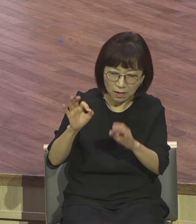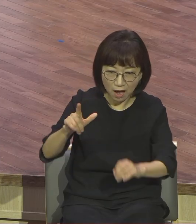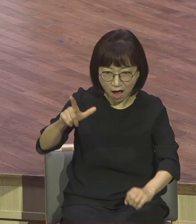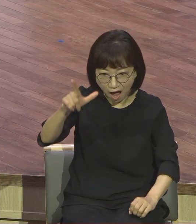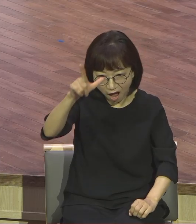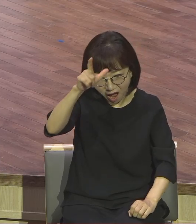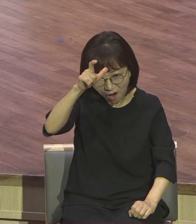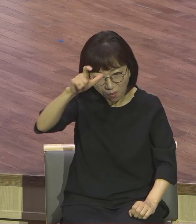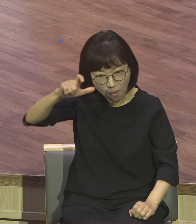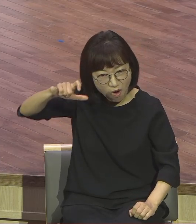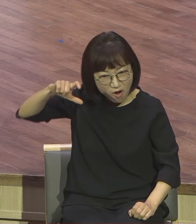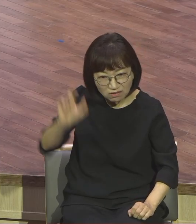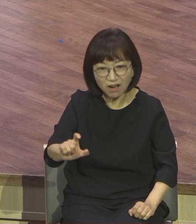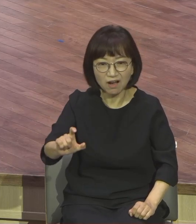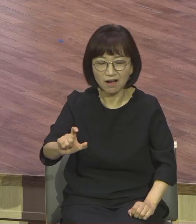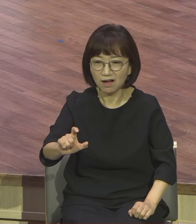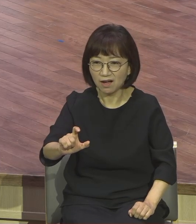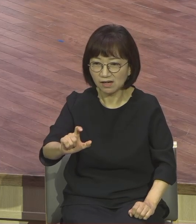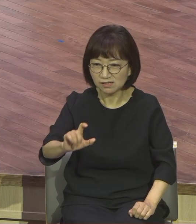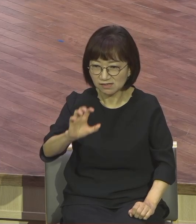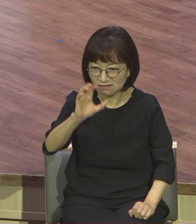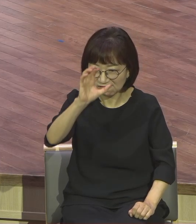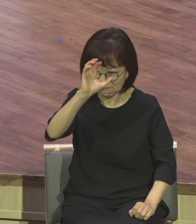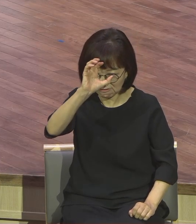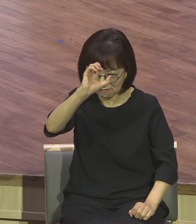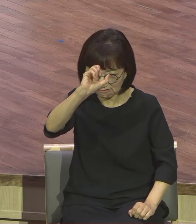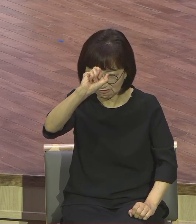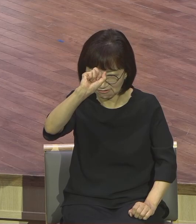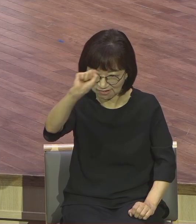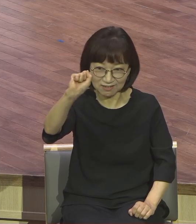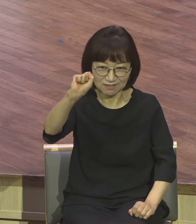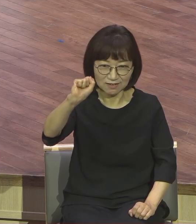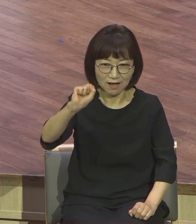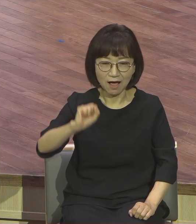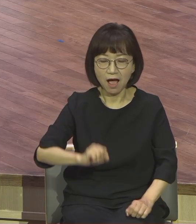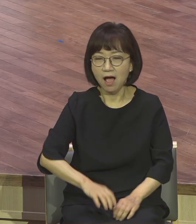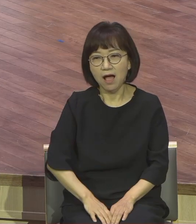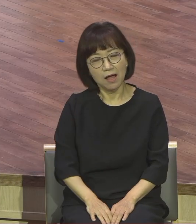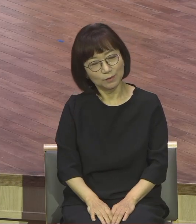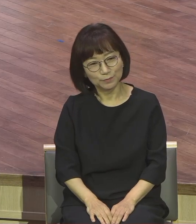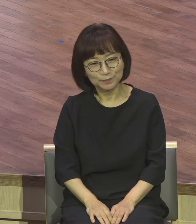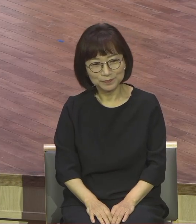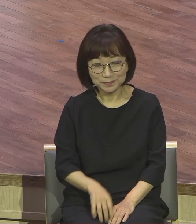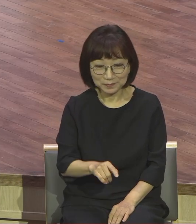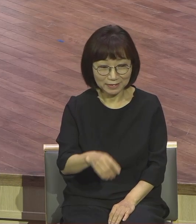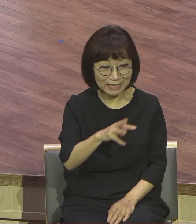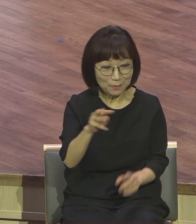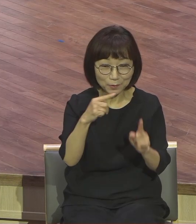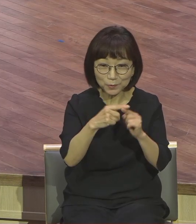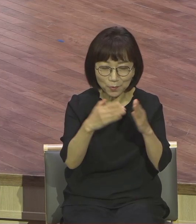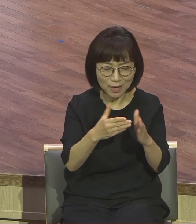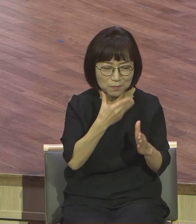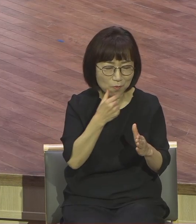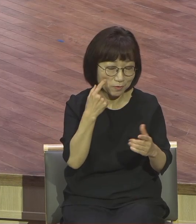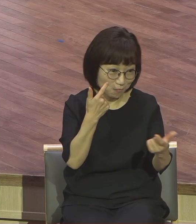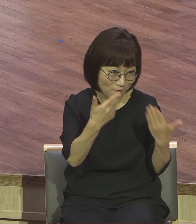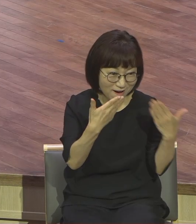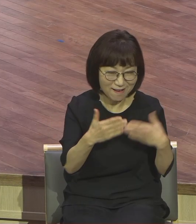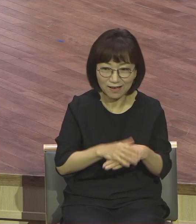변화가 안 돼가지고 복음이 안 돼가지고 영계 어떤 건지 눈치를 못 채가지고 그냥 계속